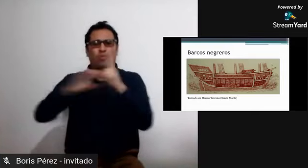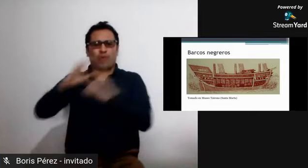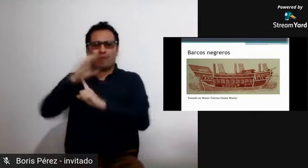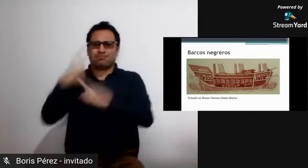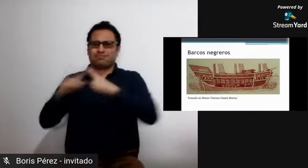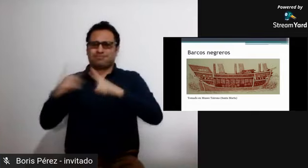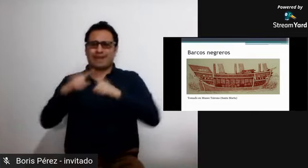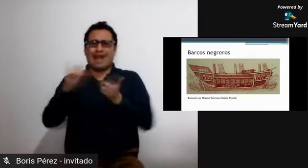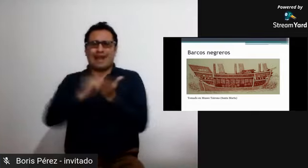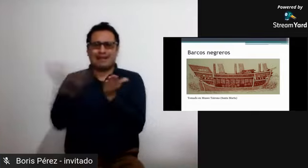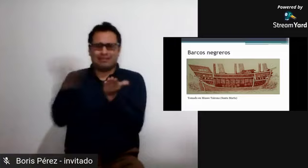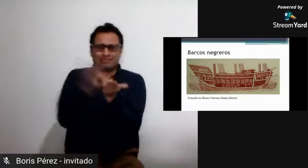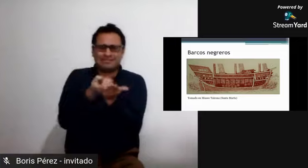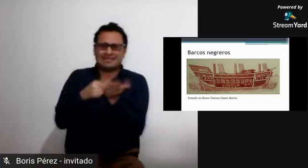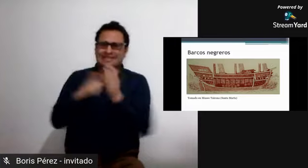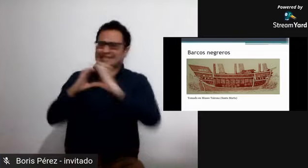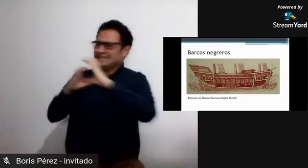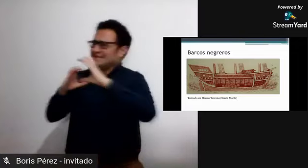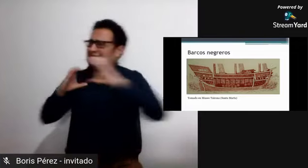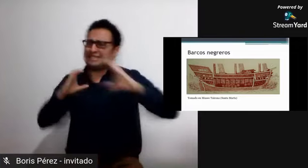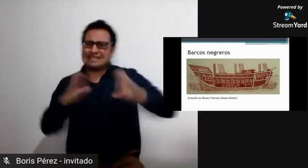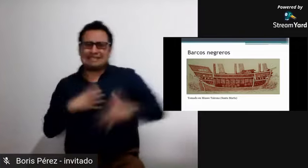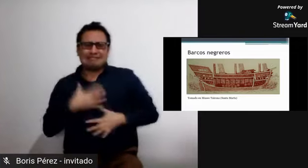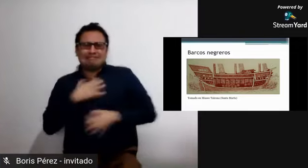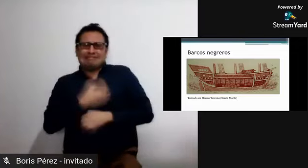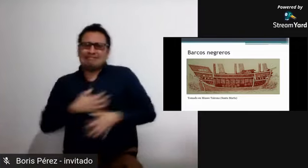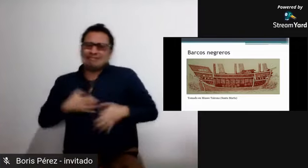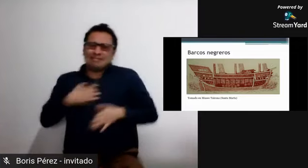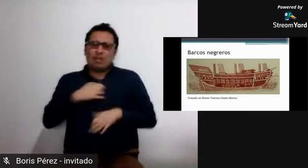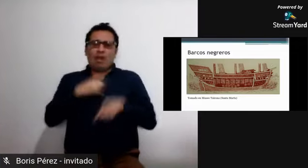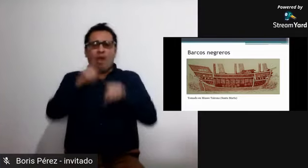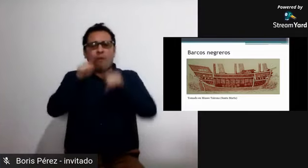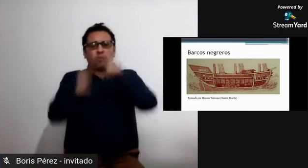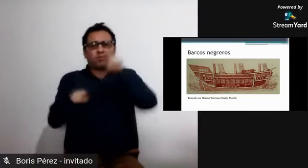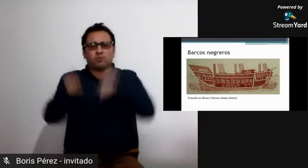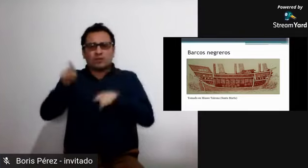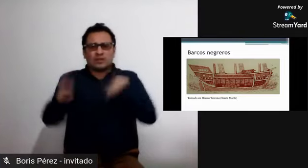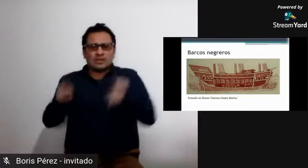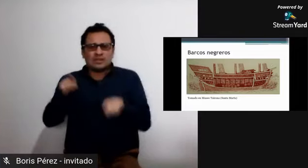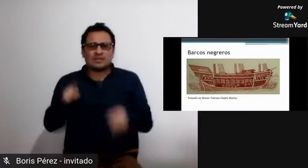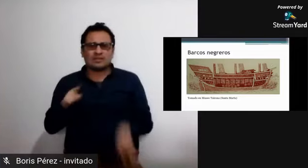mientras todos estaban allí siendo llevados hacia otros países o hacia otros continentes la